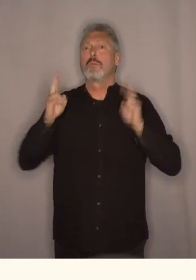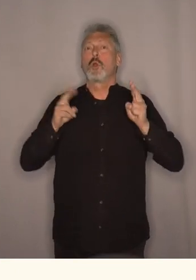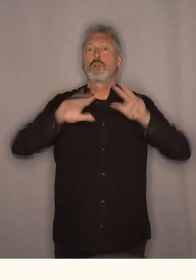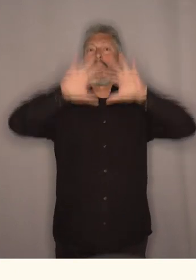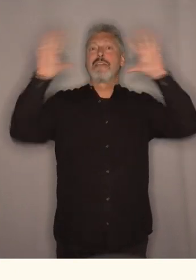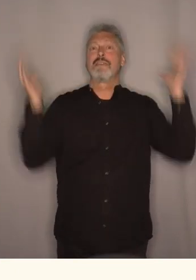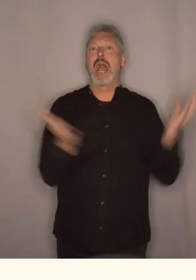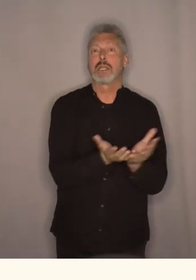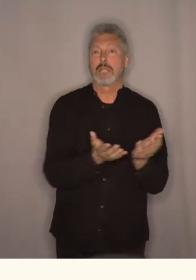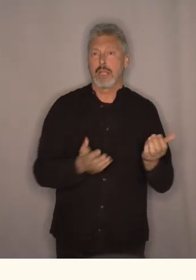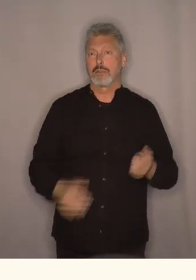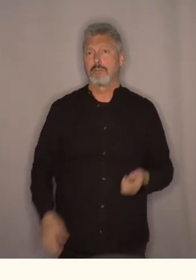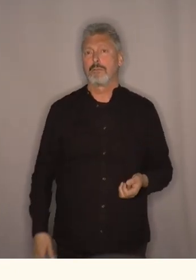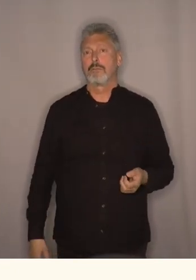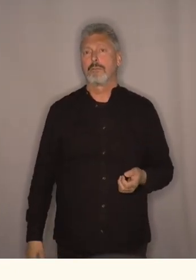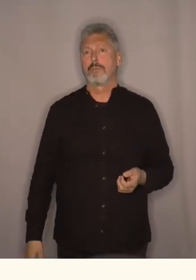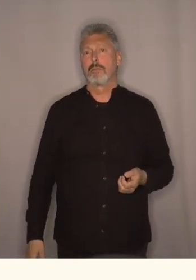verden.